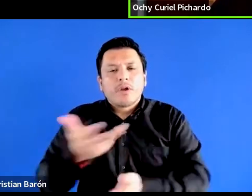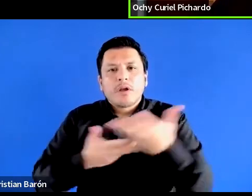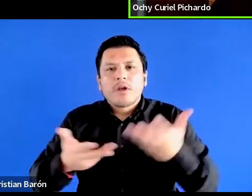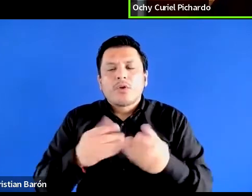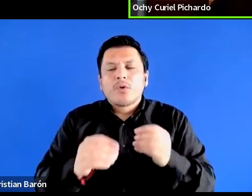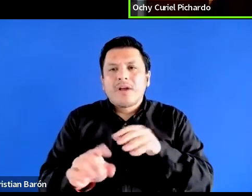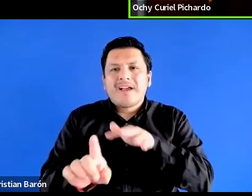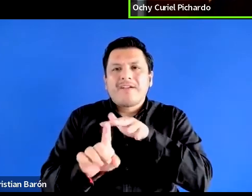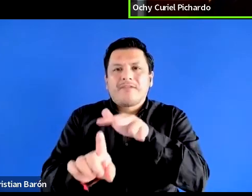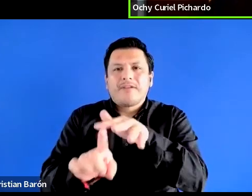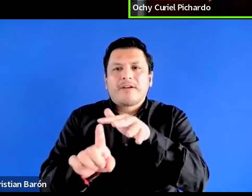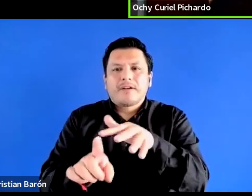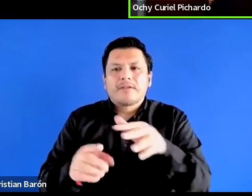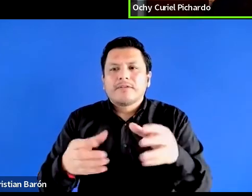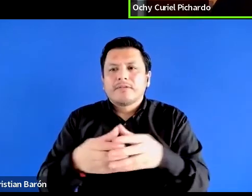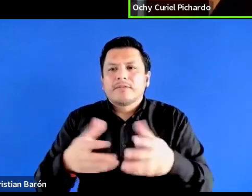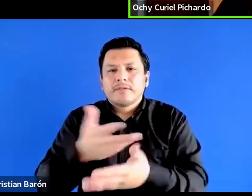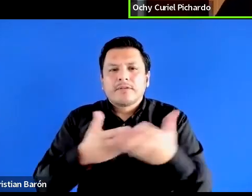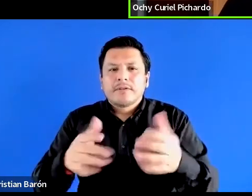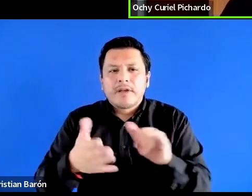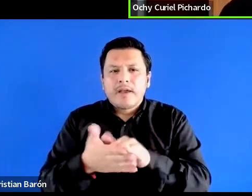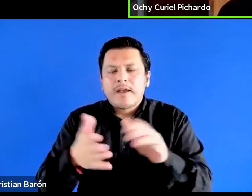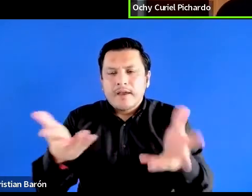efectos de esa matriz de opresión.